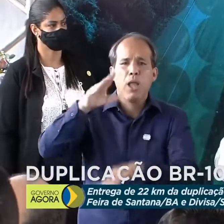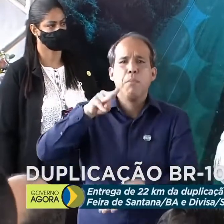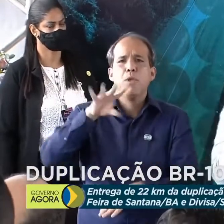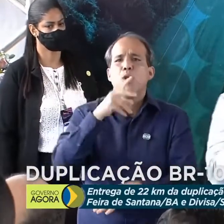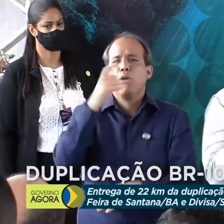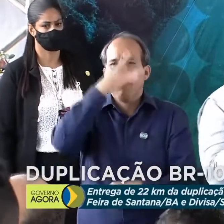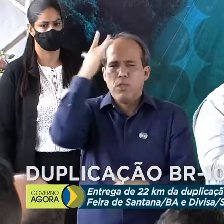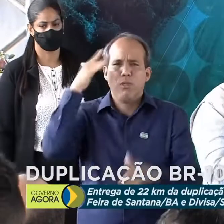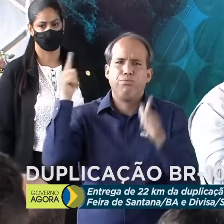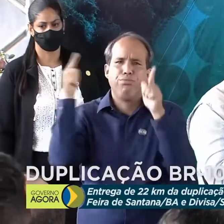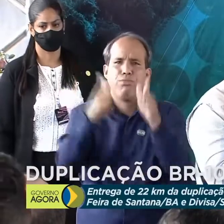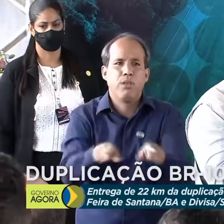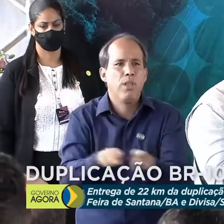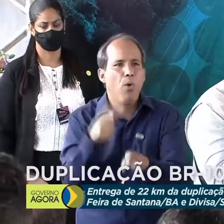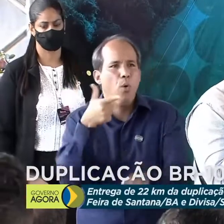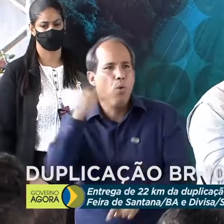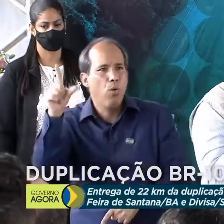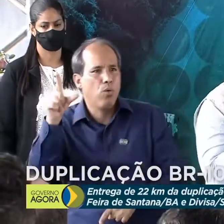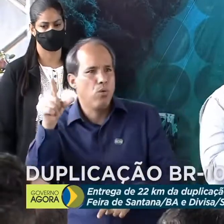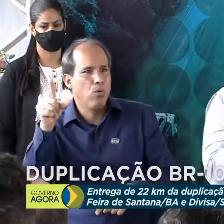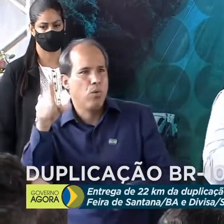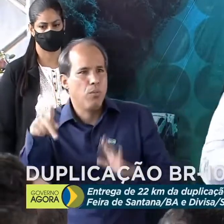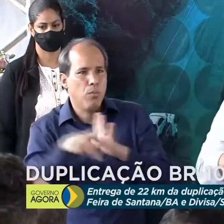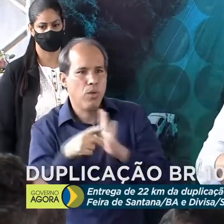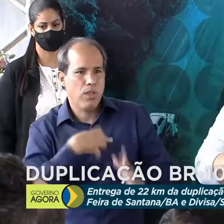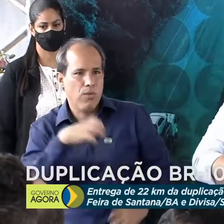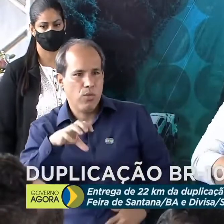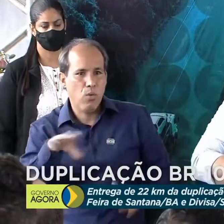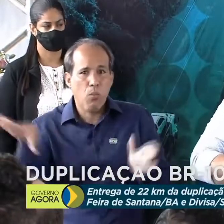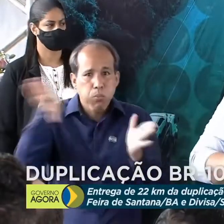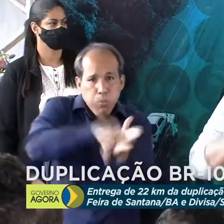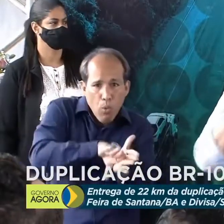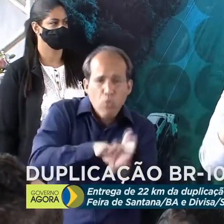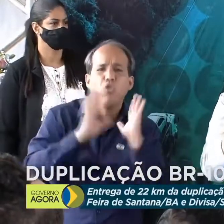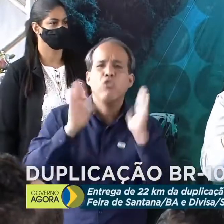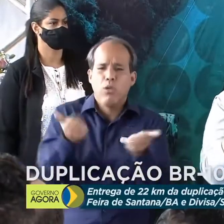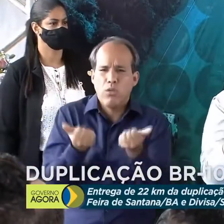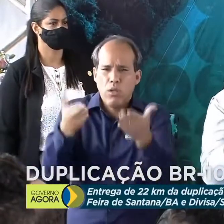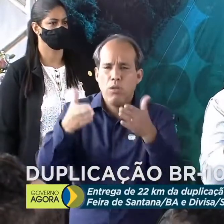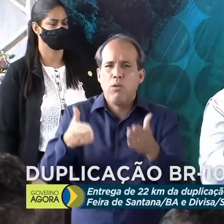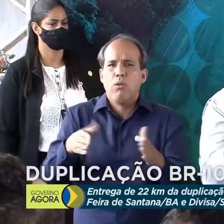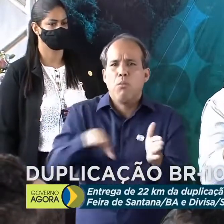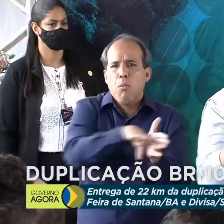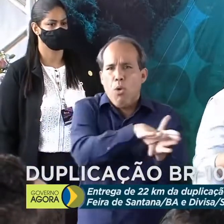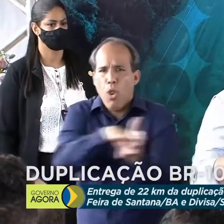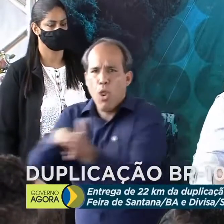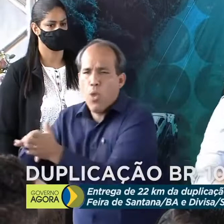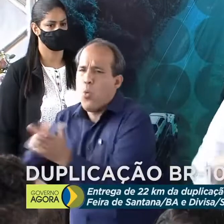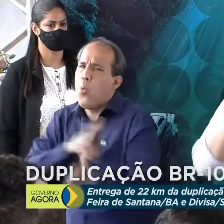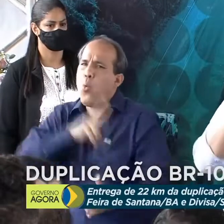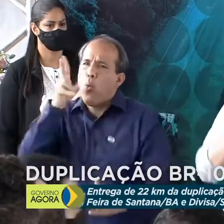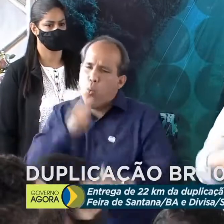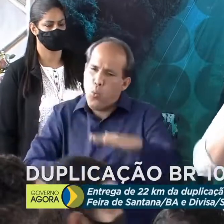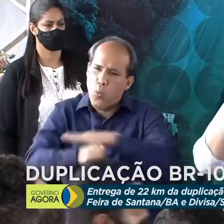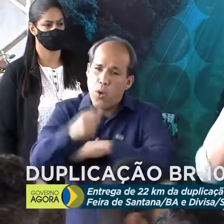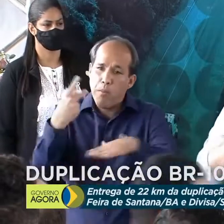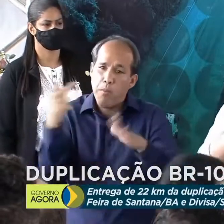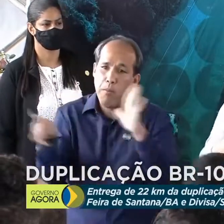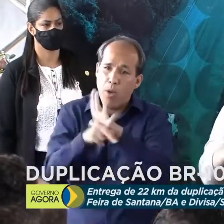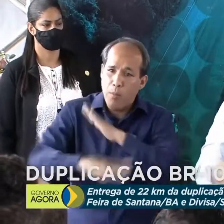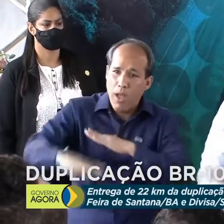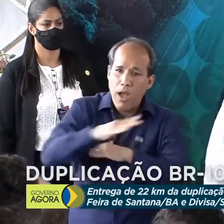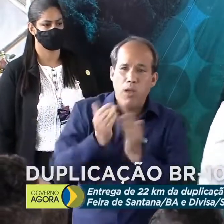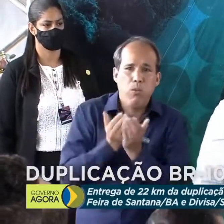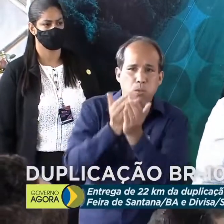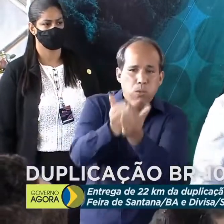Entregamos o terminal de contêineres de Salvador, do porto de Salvador. Maior investimento portuário do Brasil, 700 milhões